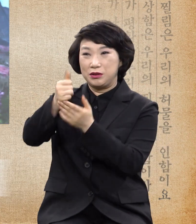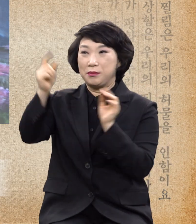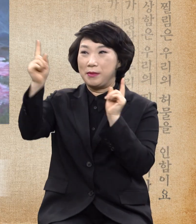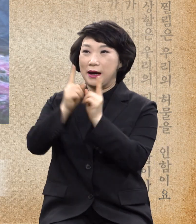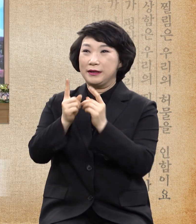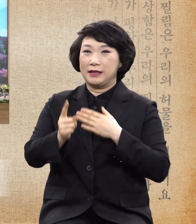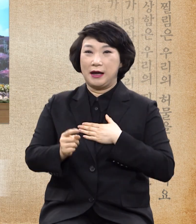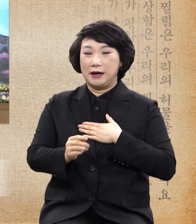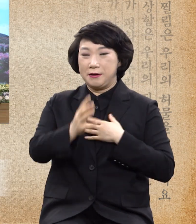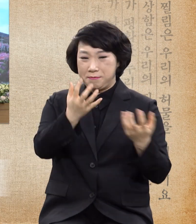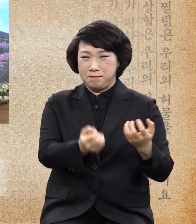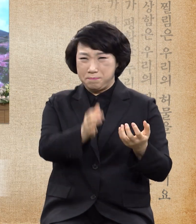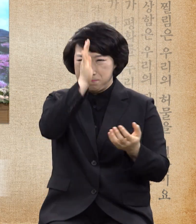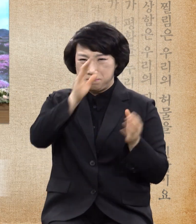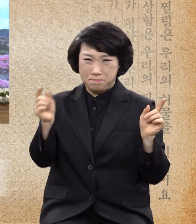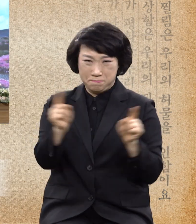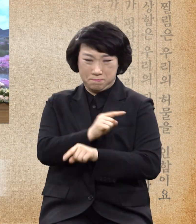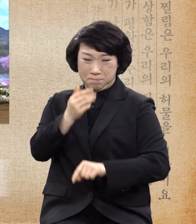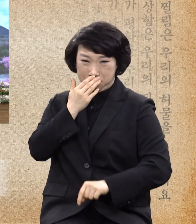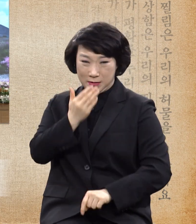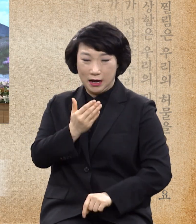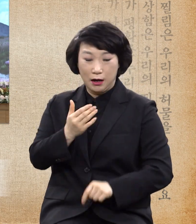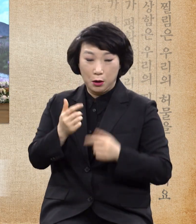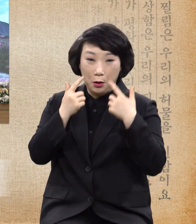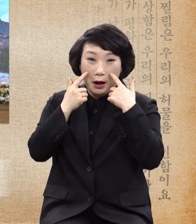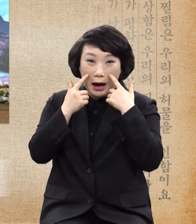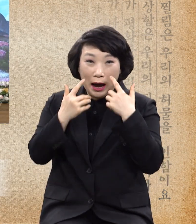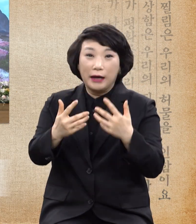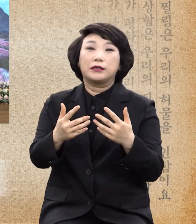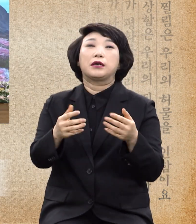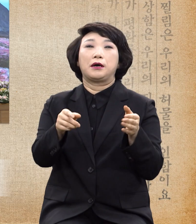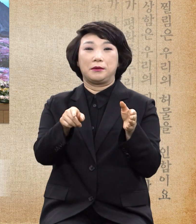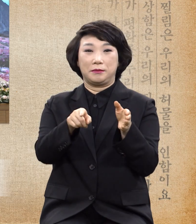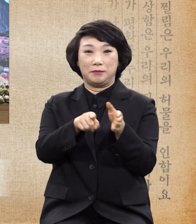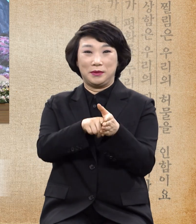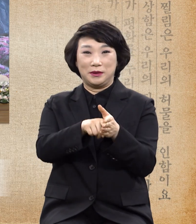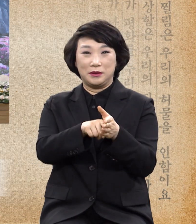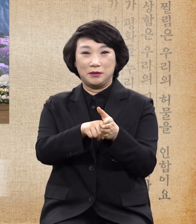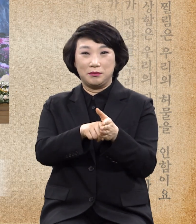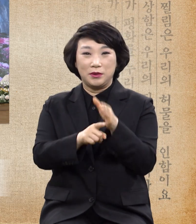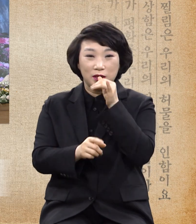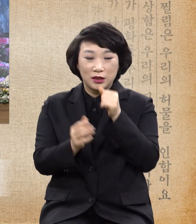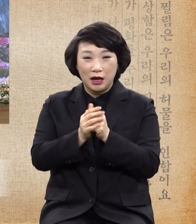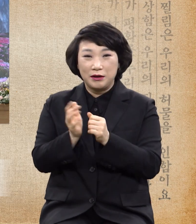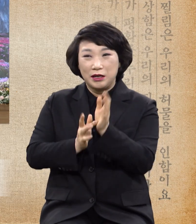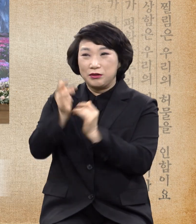실을 받을 수 있다라고는 확실한 믿음을 가지고 예수께 왔소